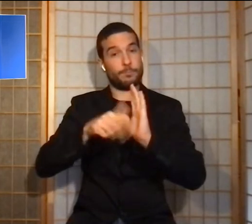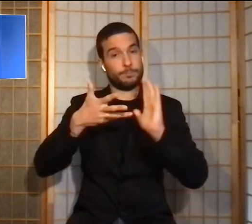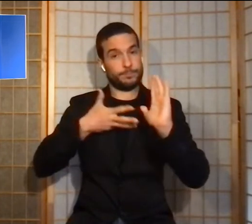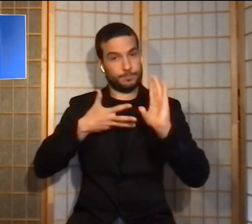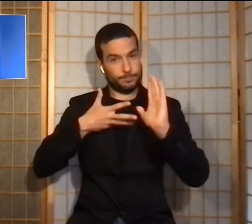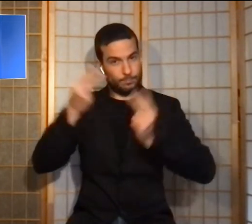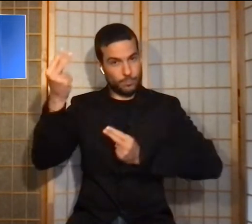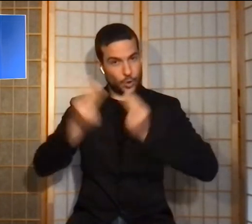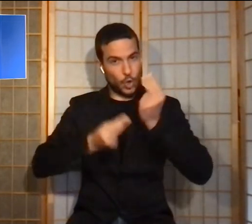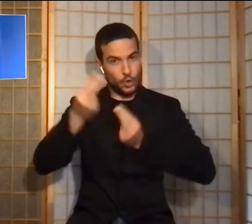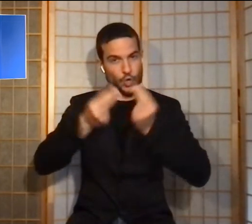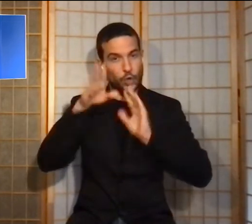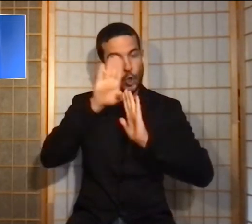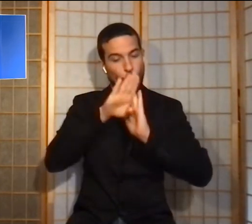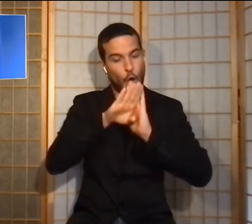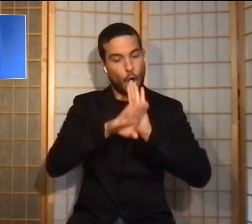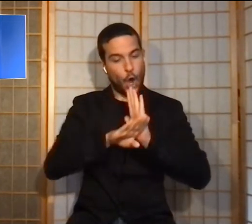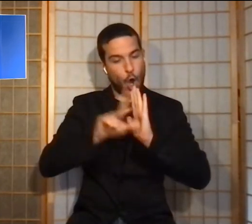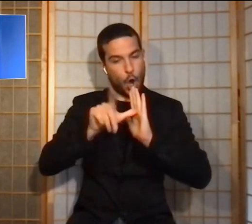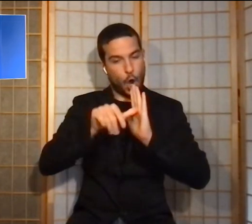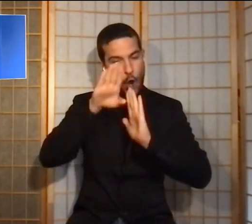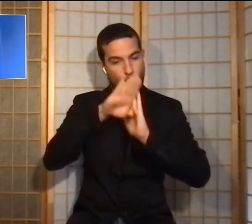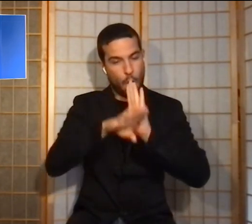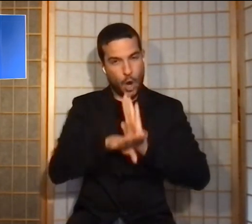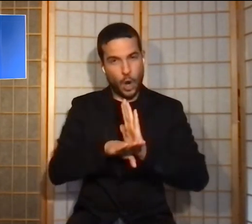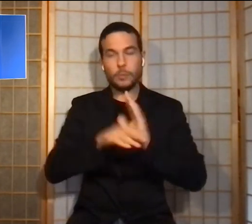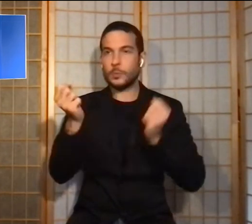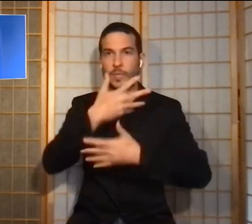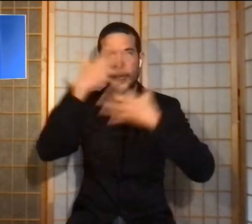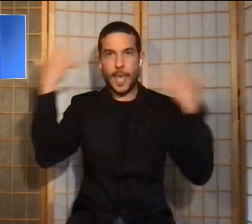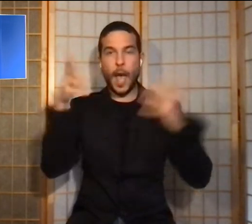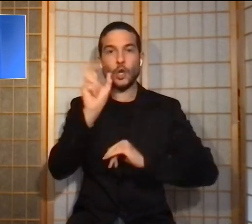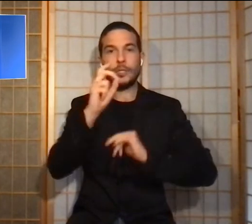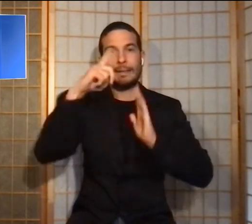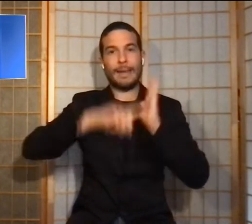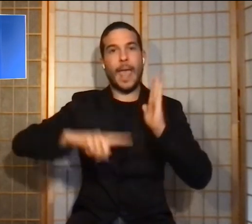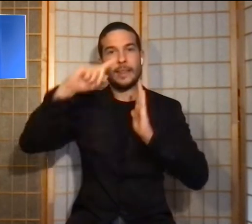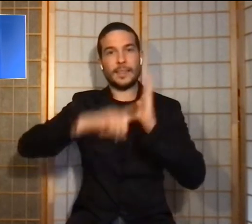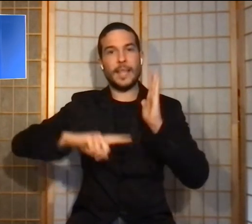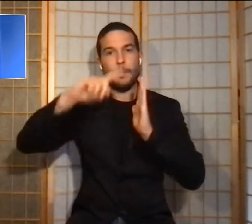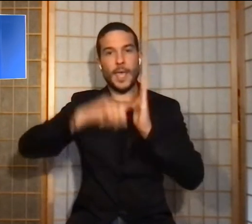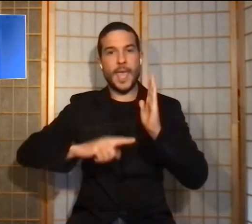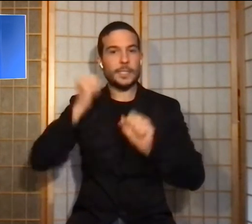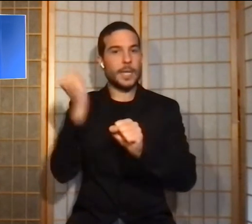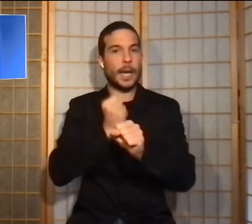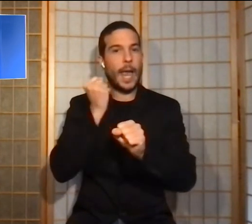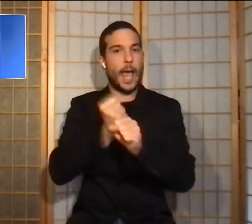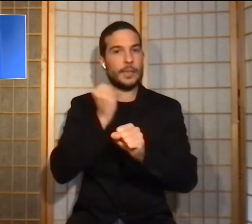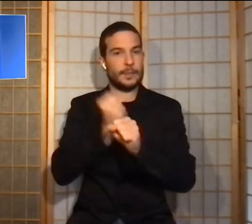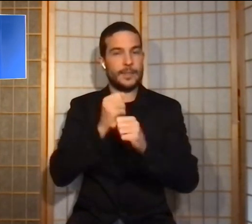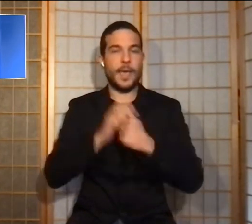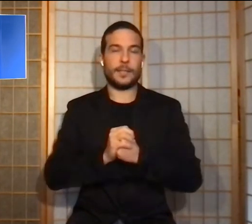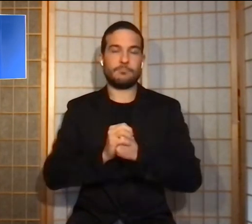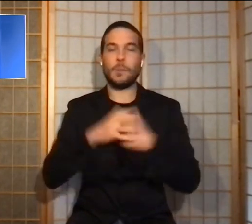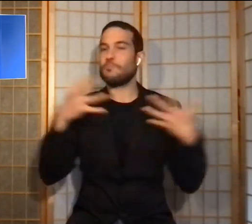cronoprogramma chiaro di 30 mesi di cantiere. Siamo felicissimi e non